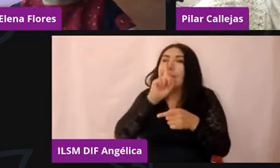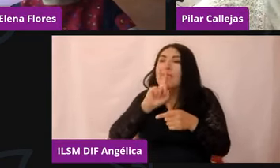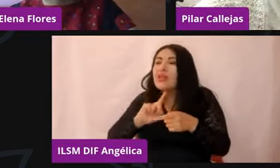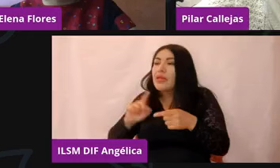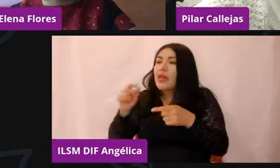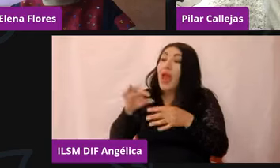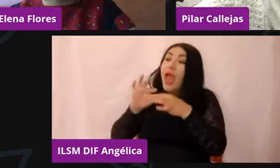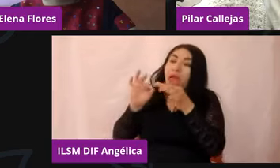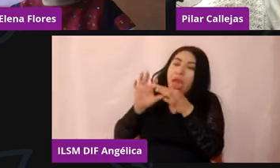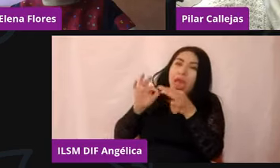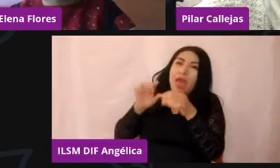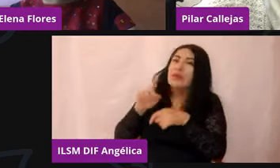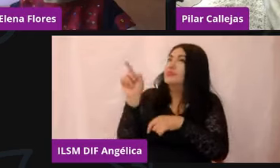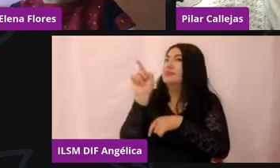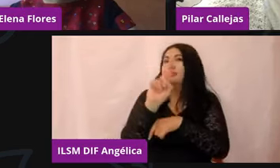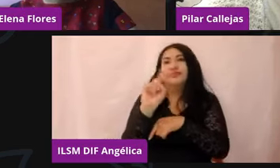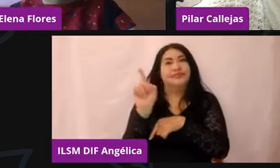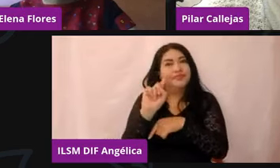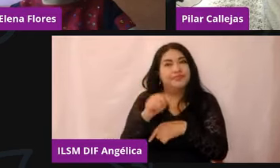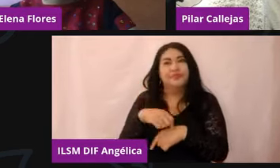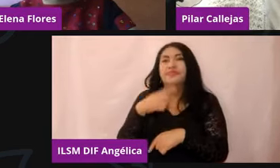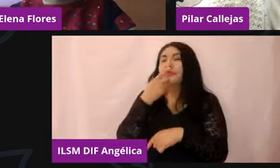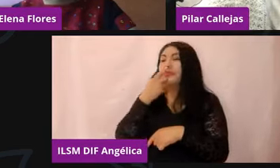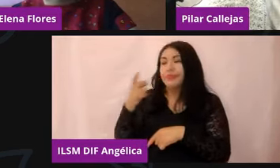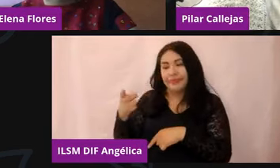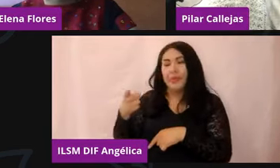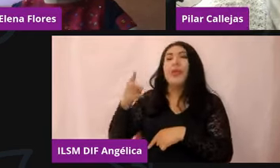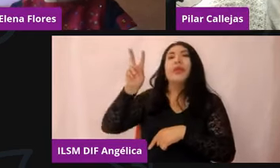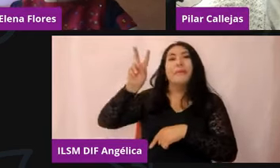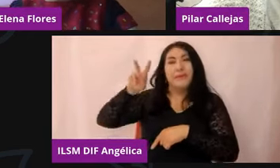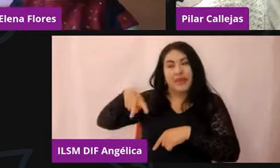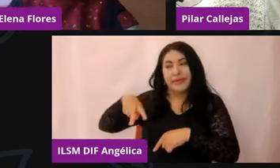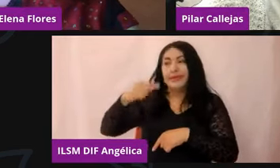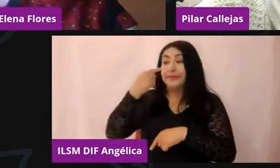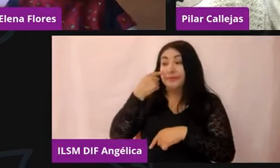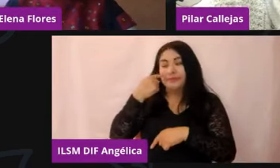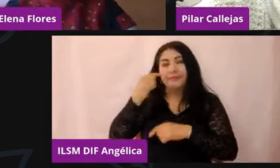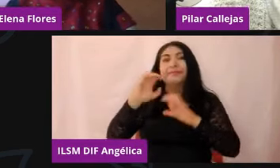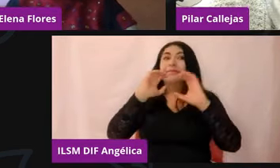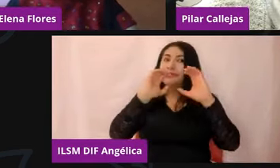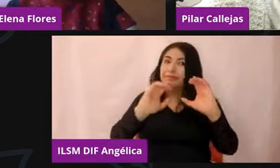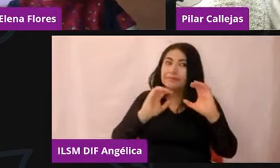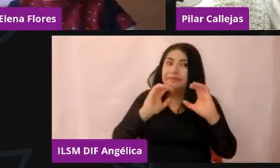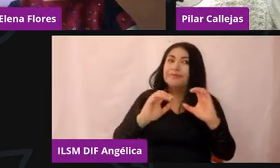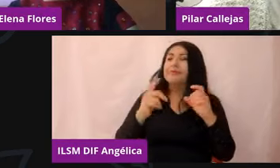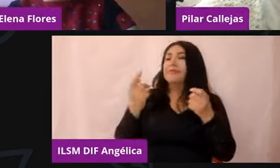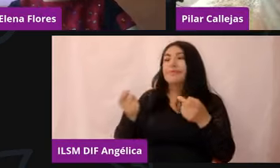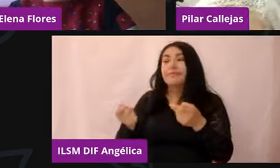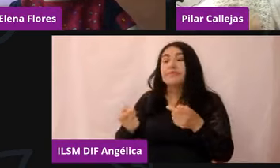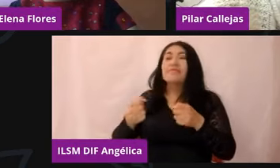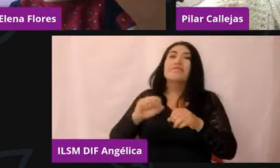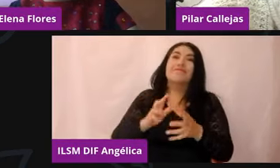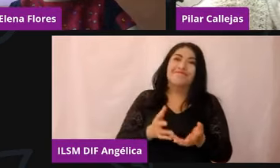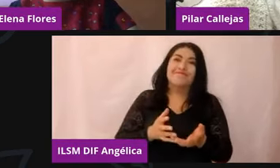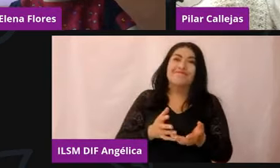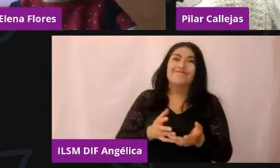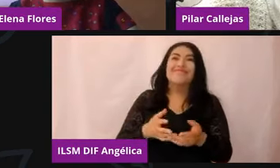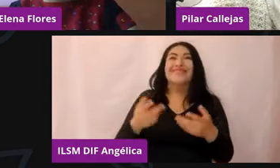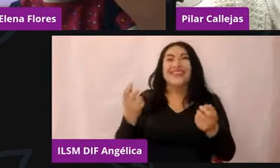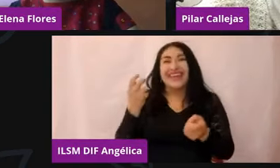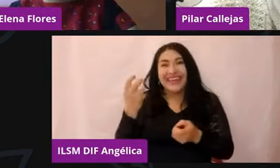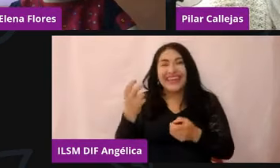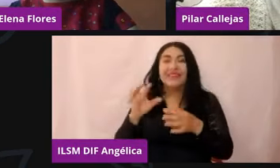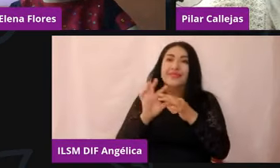puede pasar, aunque a veces sea incierto, pero si pasa, la seguridad es cierta decisión. O sea,